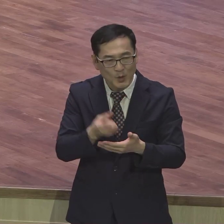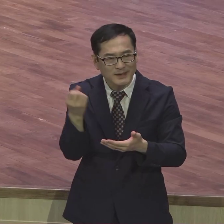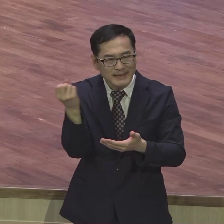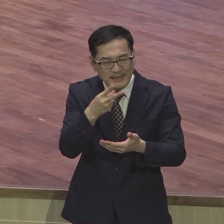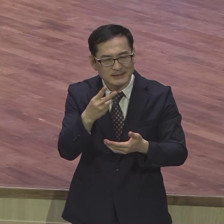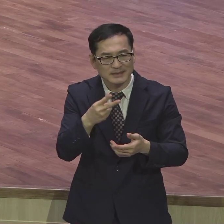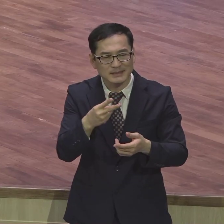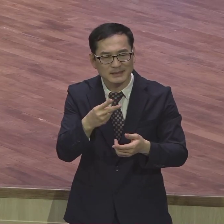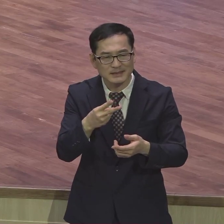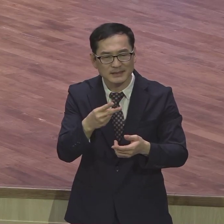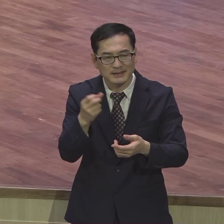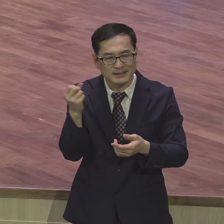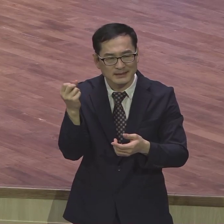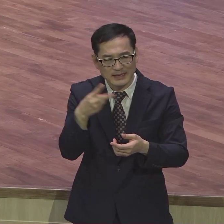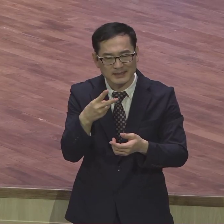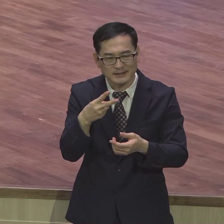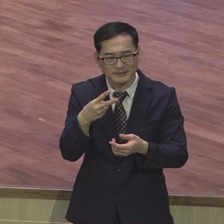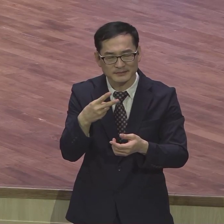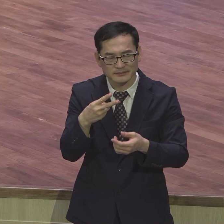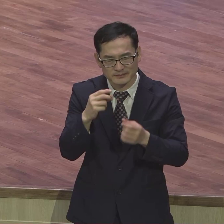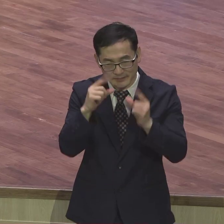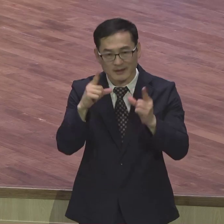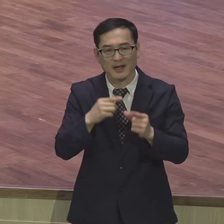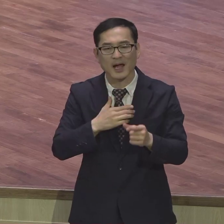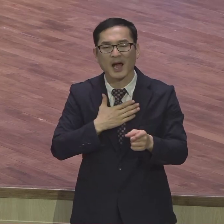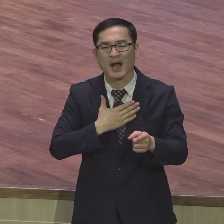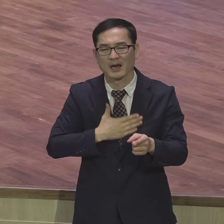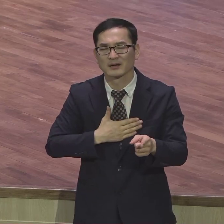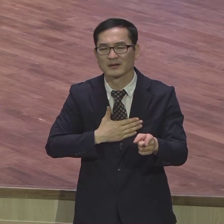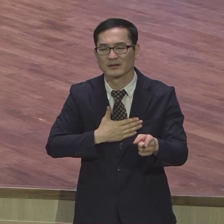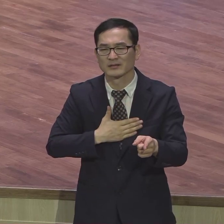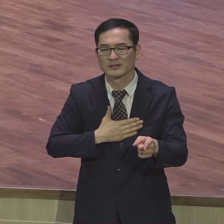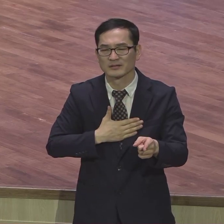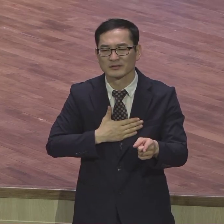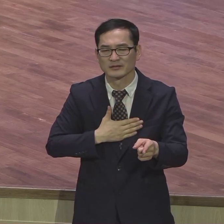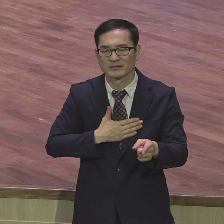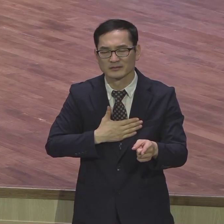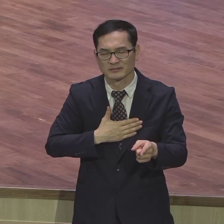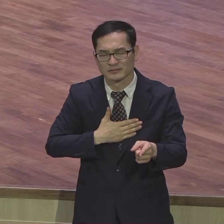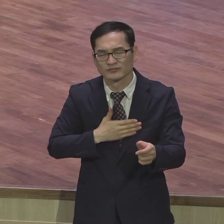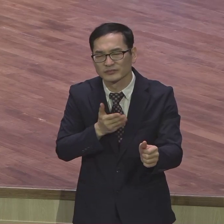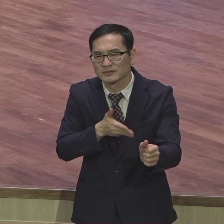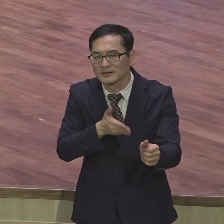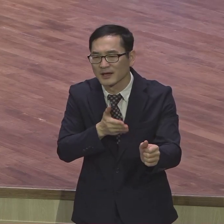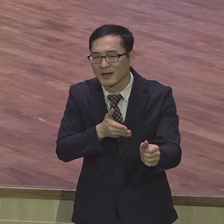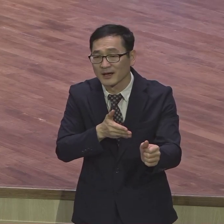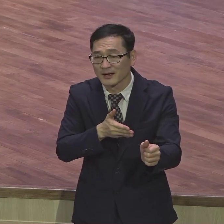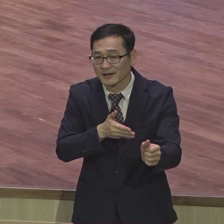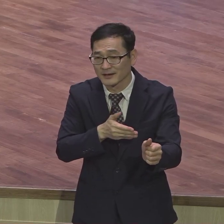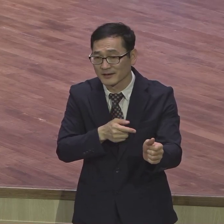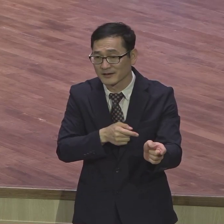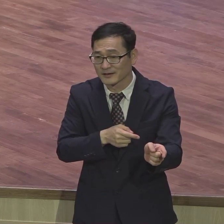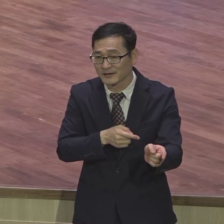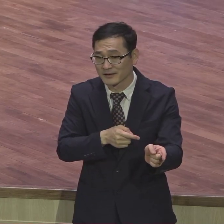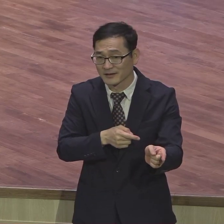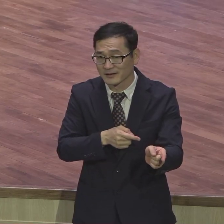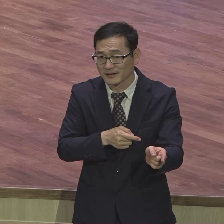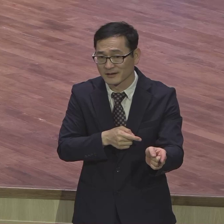확장해 사실적으로 스님 받기를 간절히 바라는 마음으로 이 로마서를 썼다라고